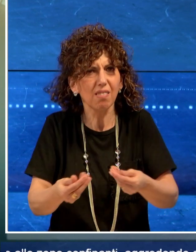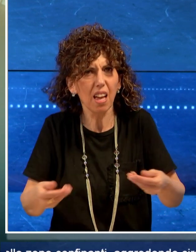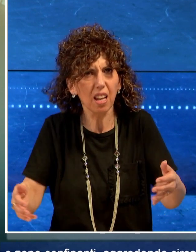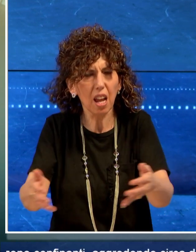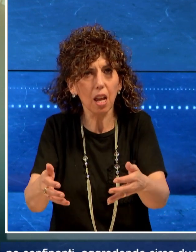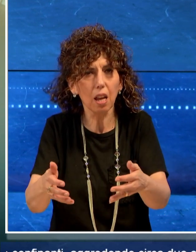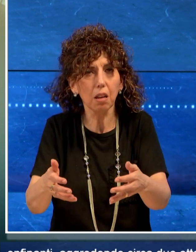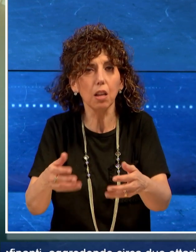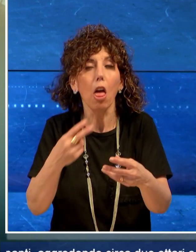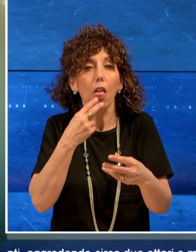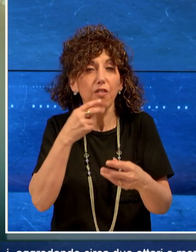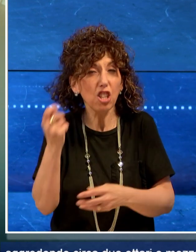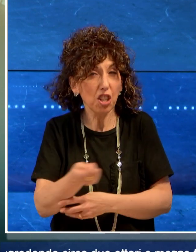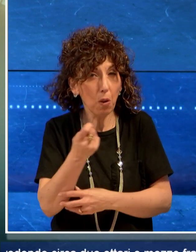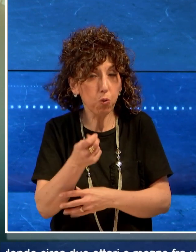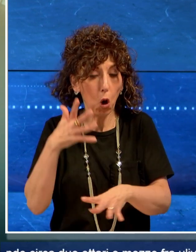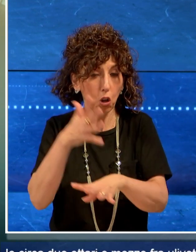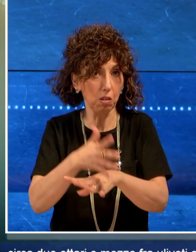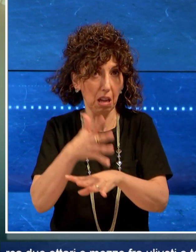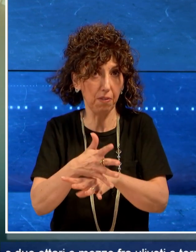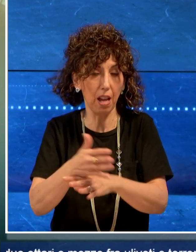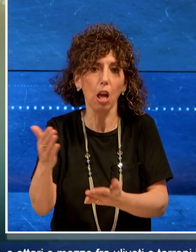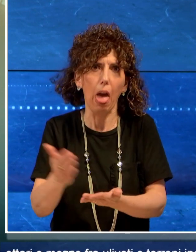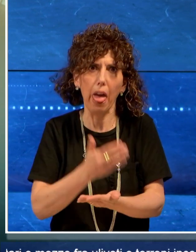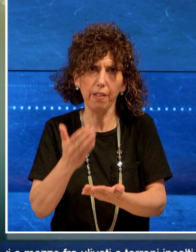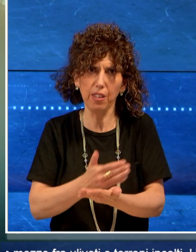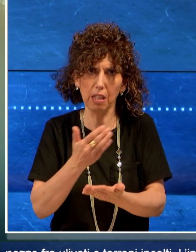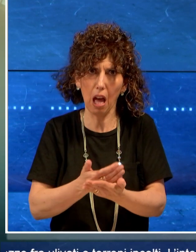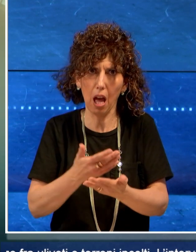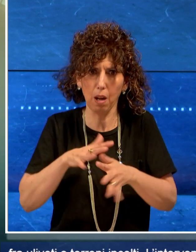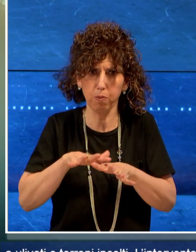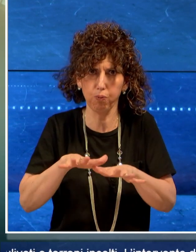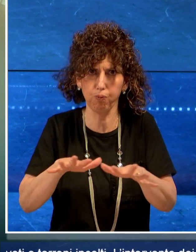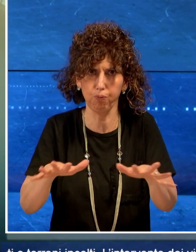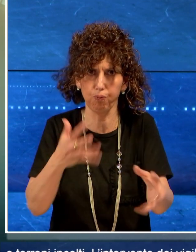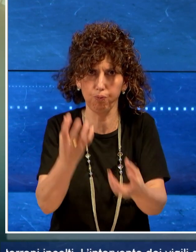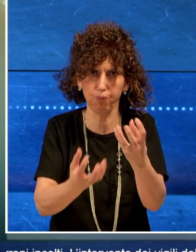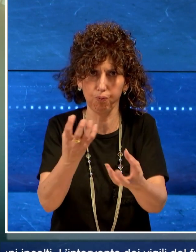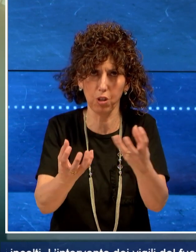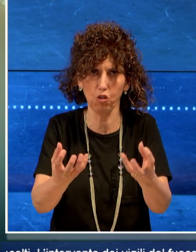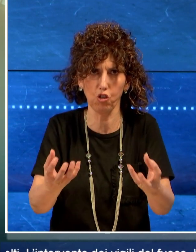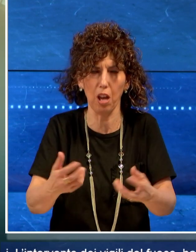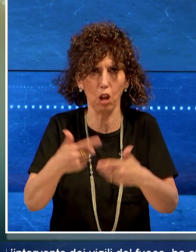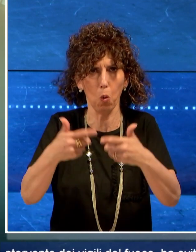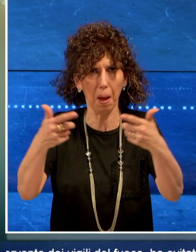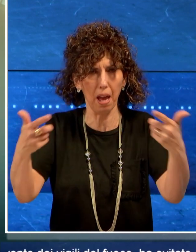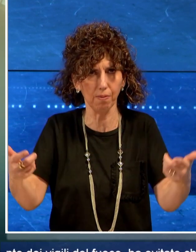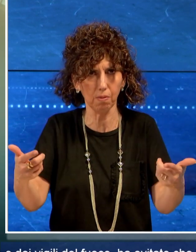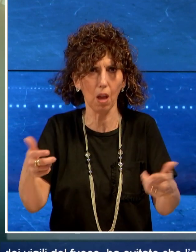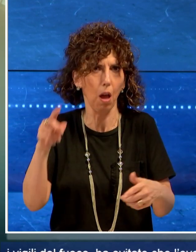L'intervento dei vigili del fuoco ha evitato che l'evento assumesse dimensioni maggiori e più